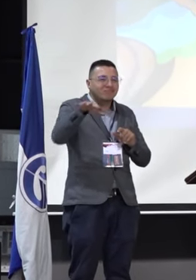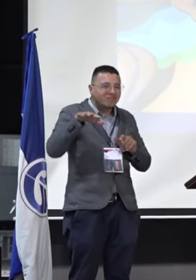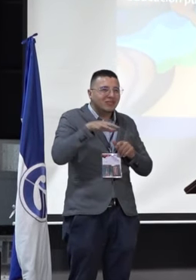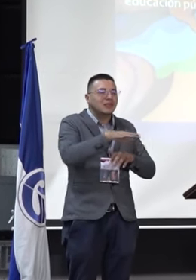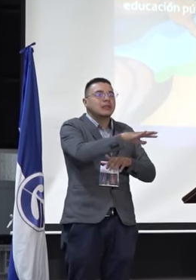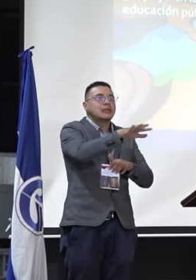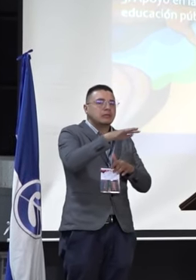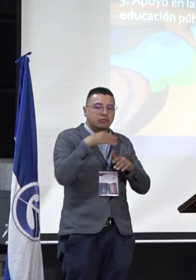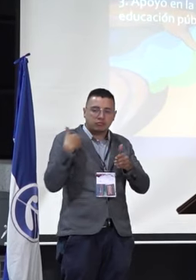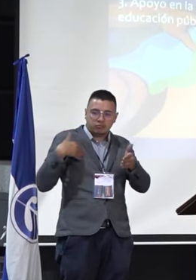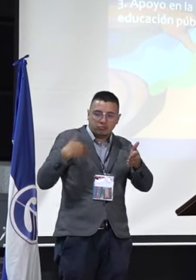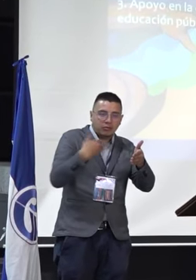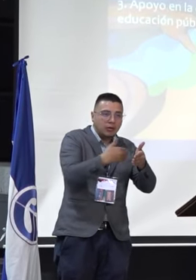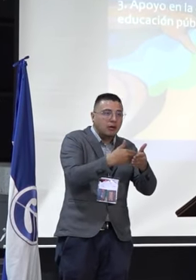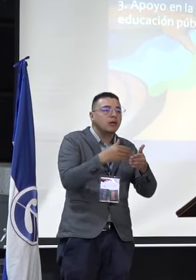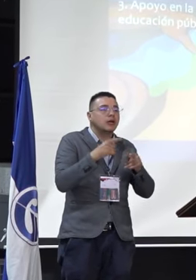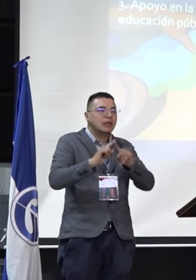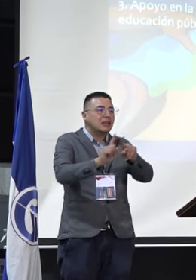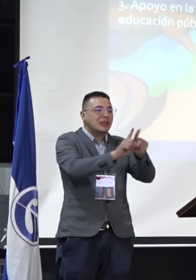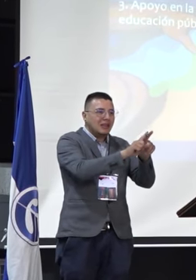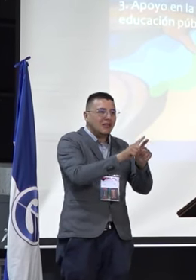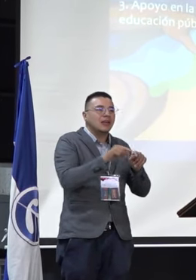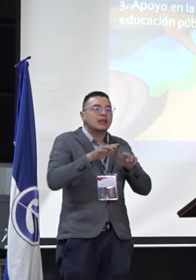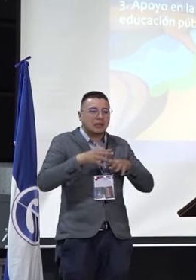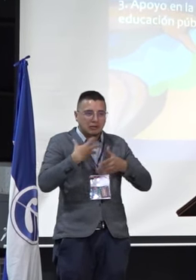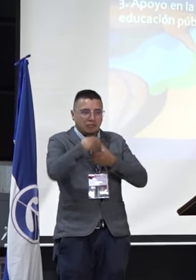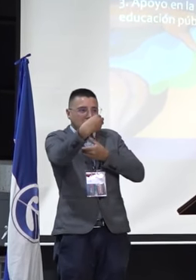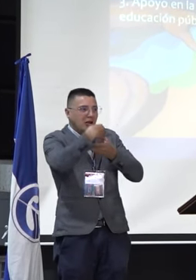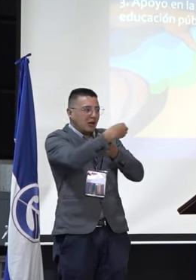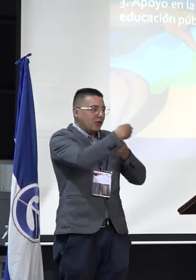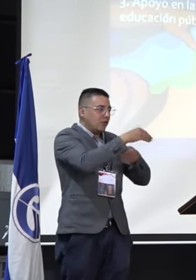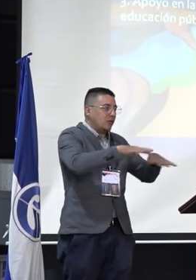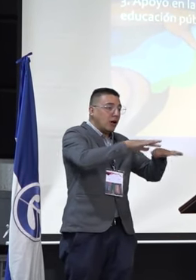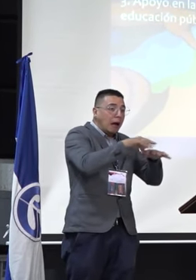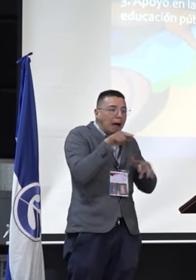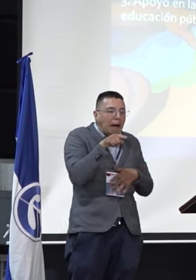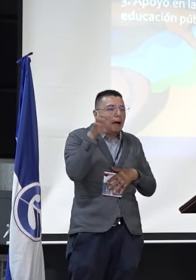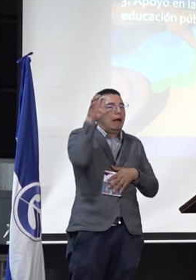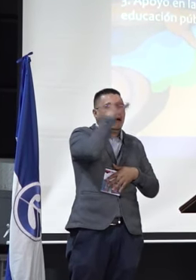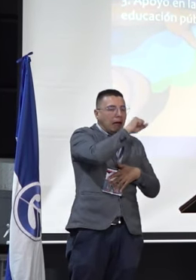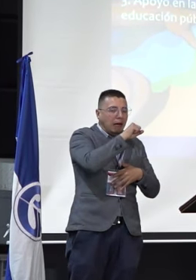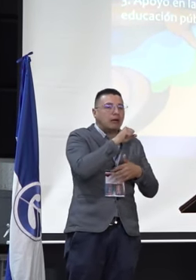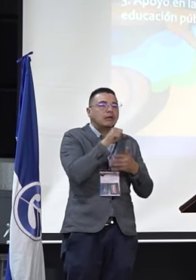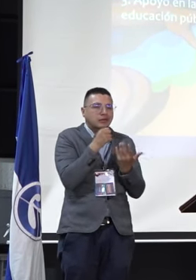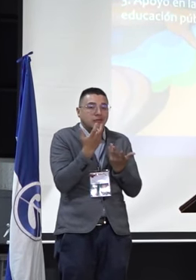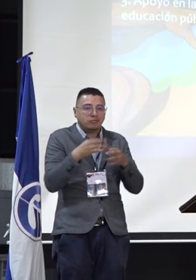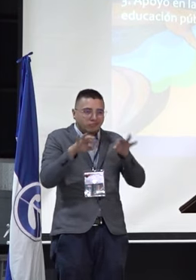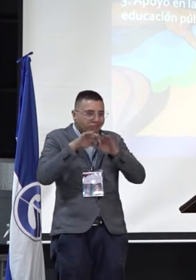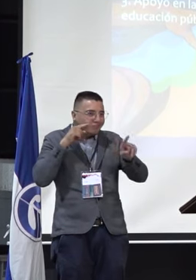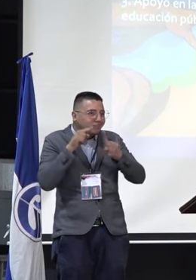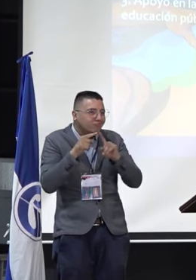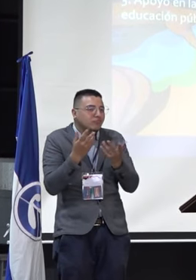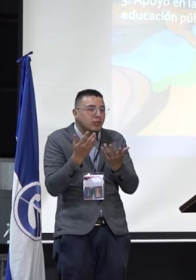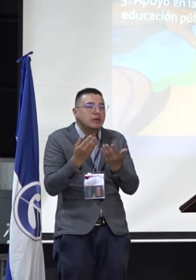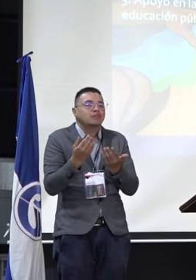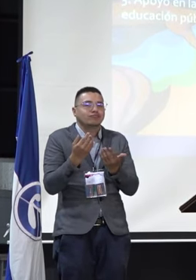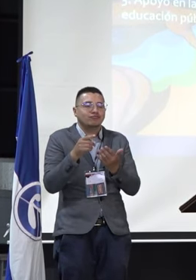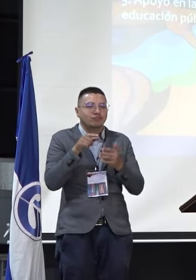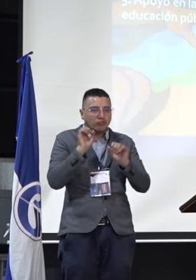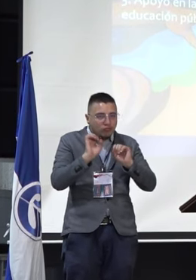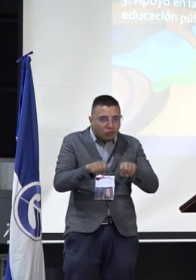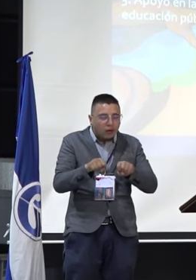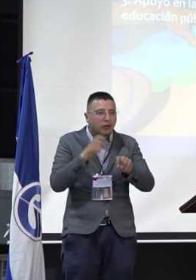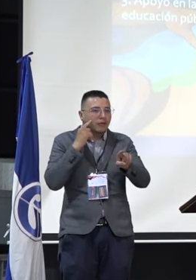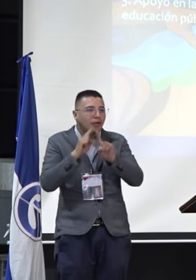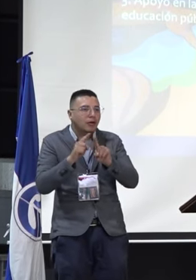he hecho, pues, lo he hecho en espacios no convencionales y me he dado cuenta que desde ahí también el ser maestro es importante y se haya, pues, en un